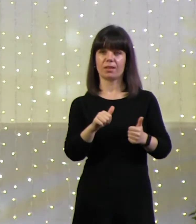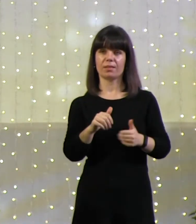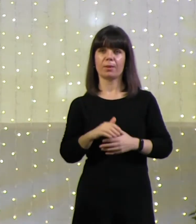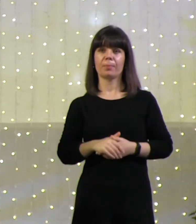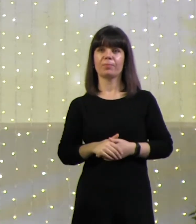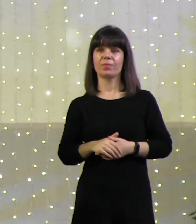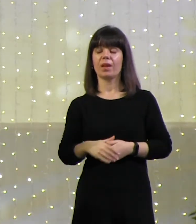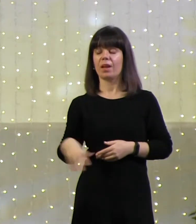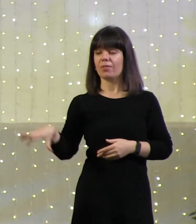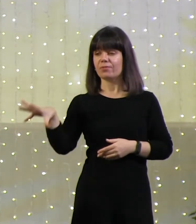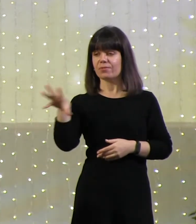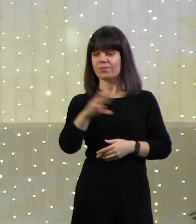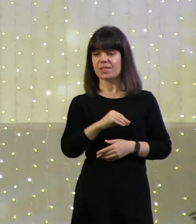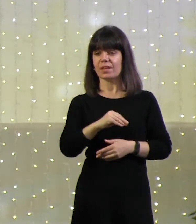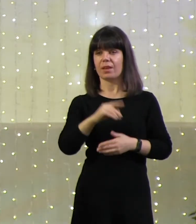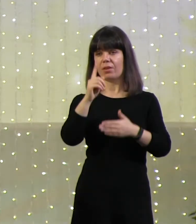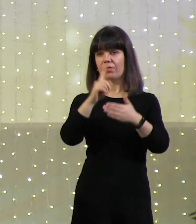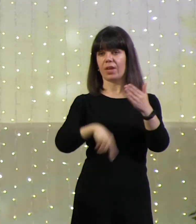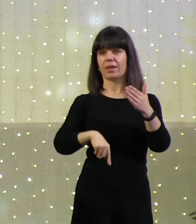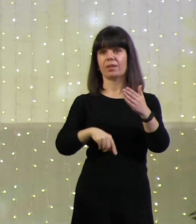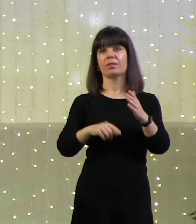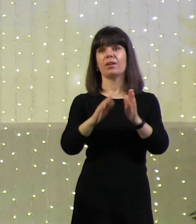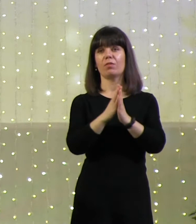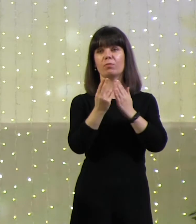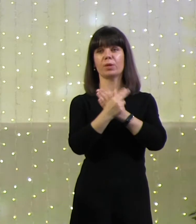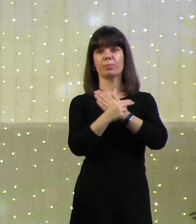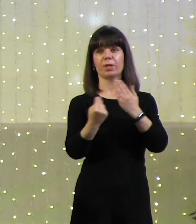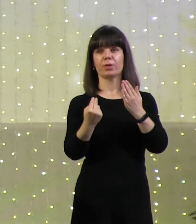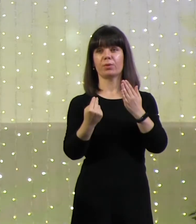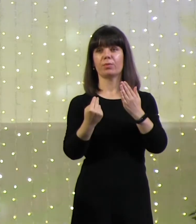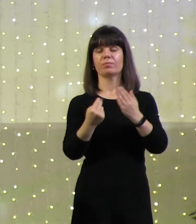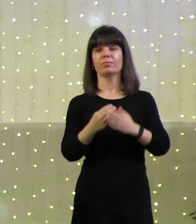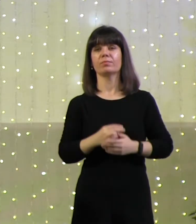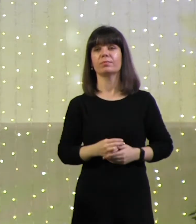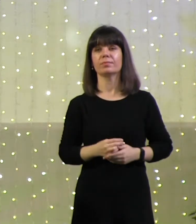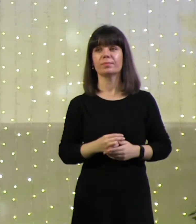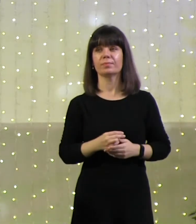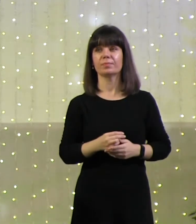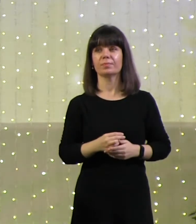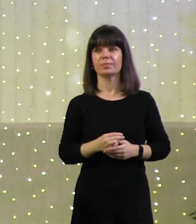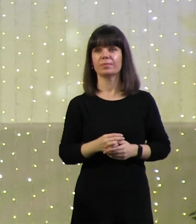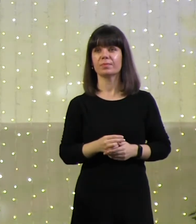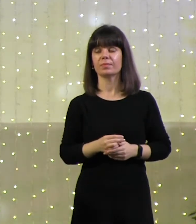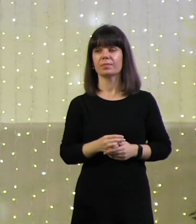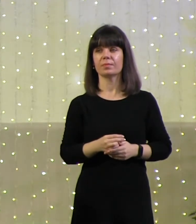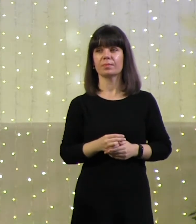Они все, они все считаются с тем, что Бог собрал эту книгу.